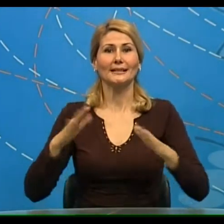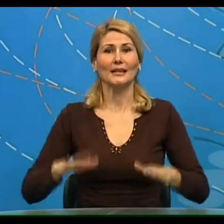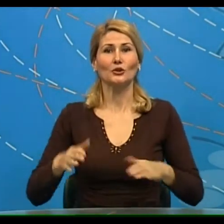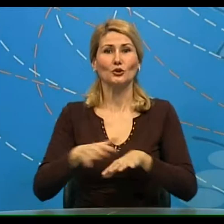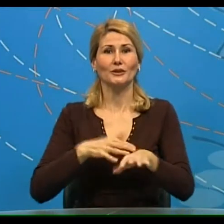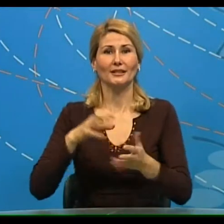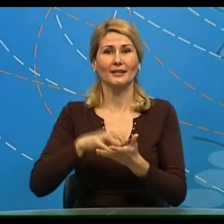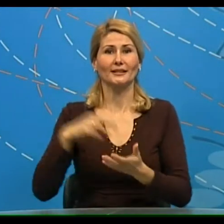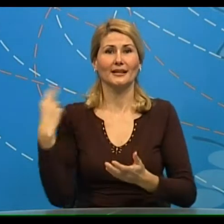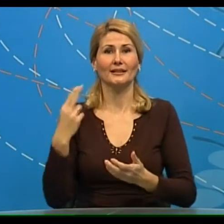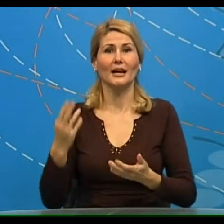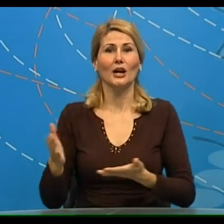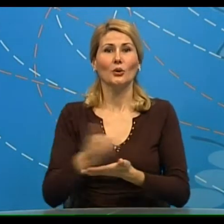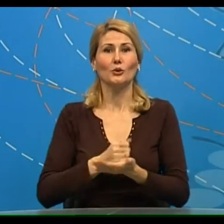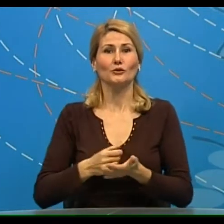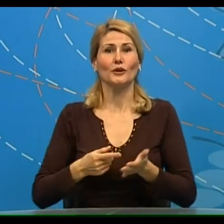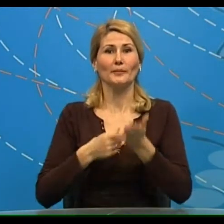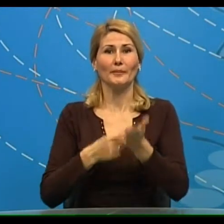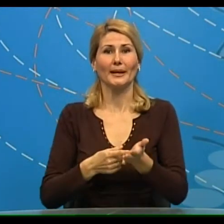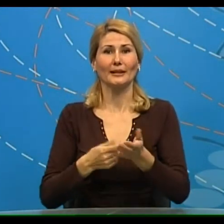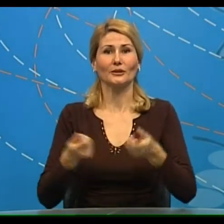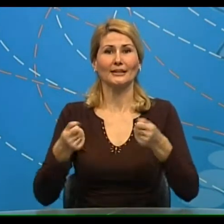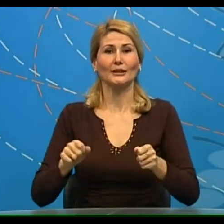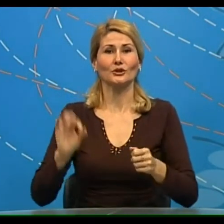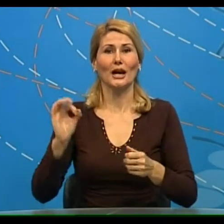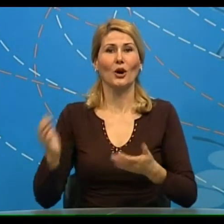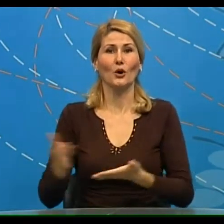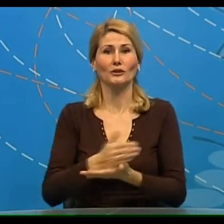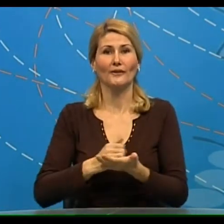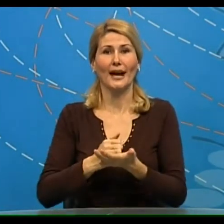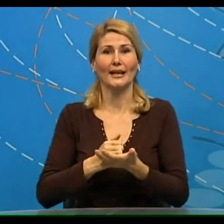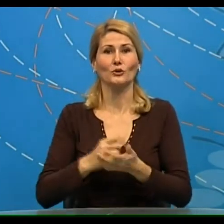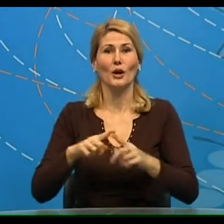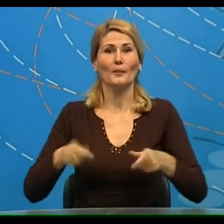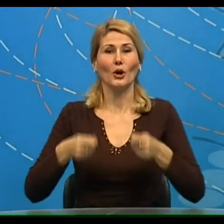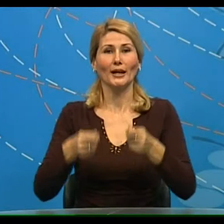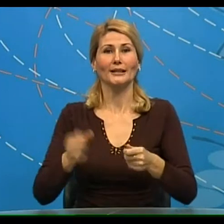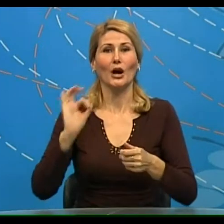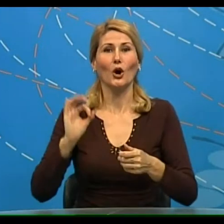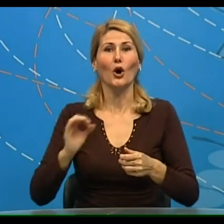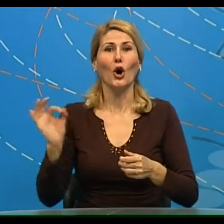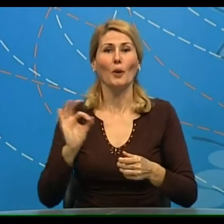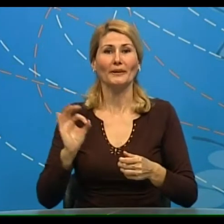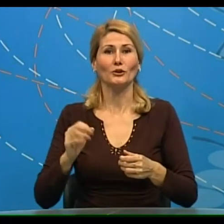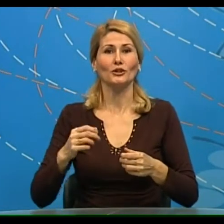Skupštine grada Zrenjanina usvojeni su predlog zaključka o usvajanju elaborata o opravdanosti